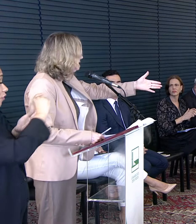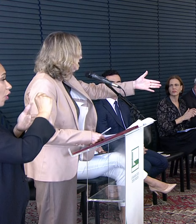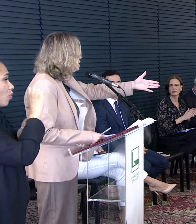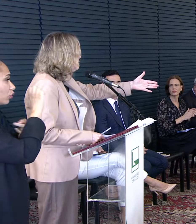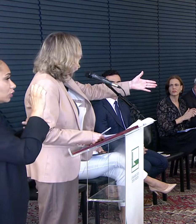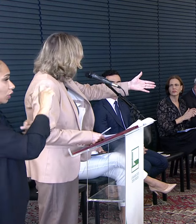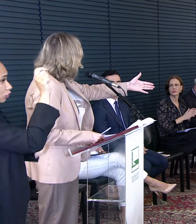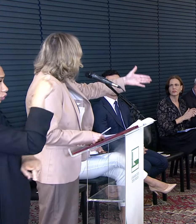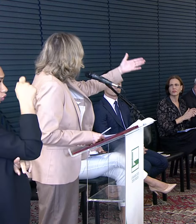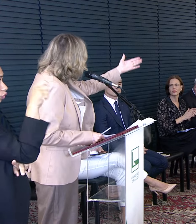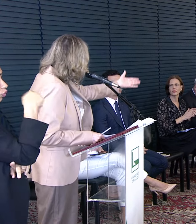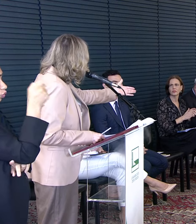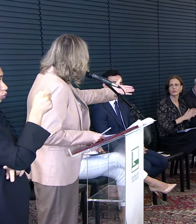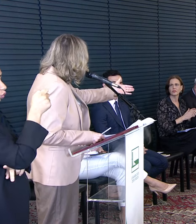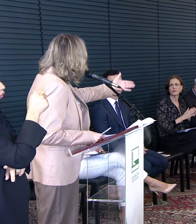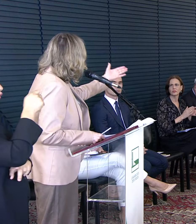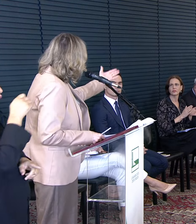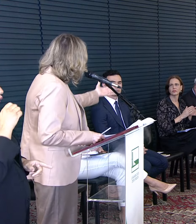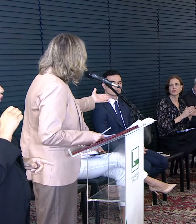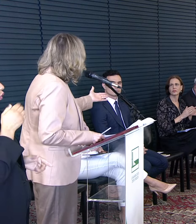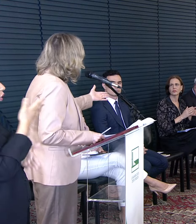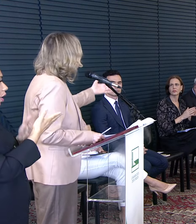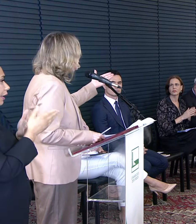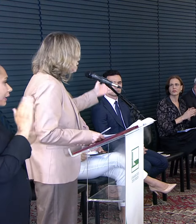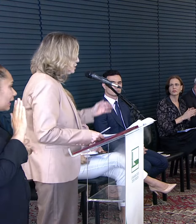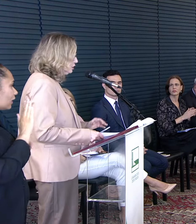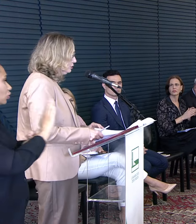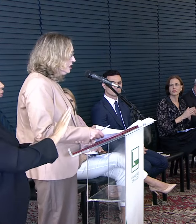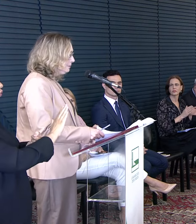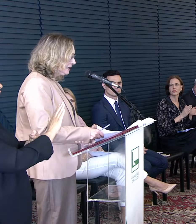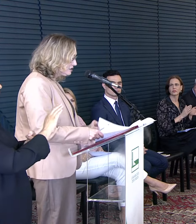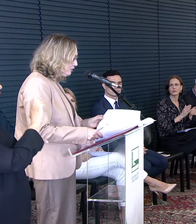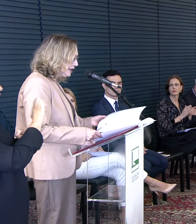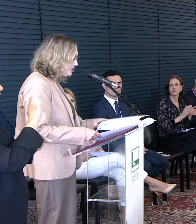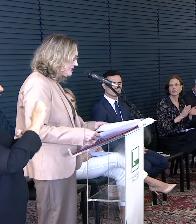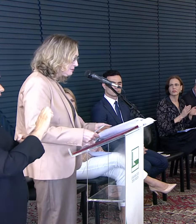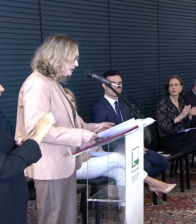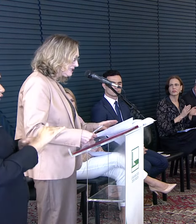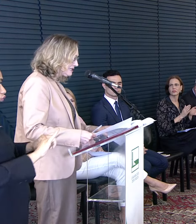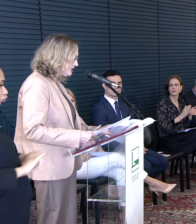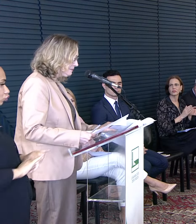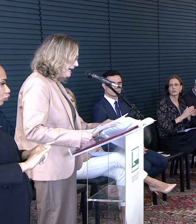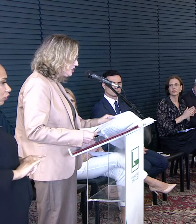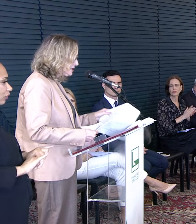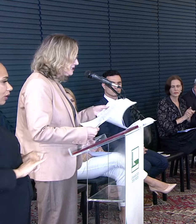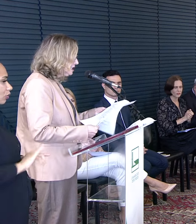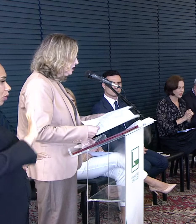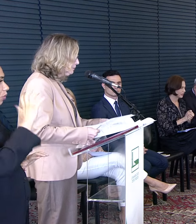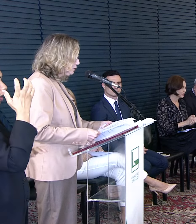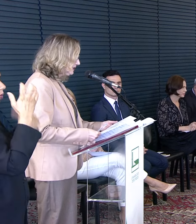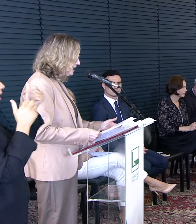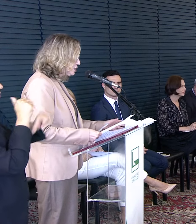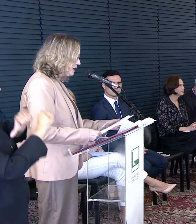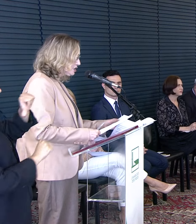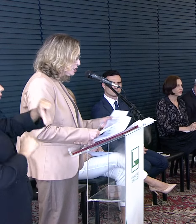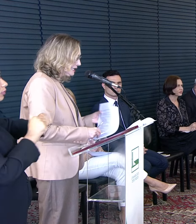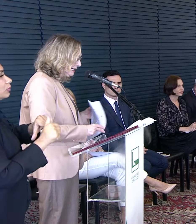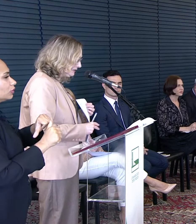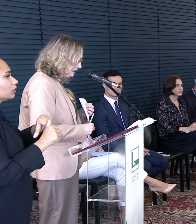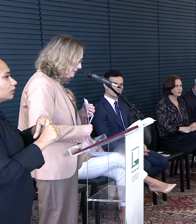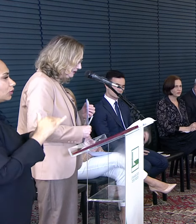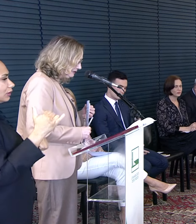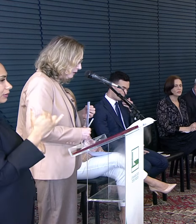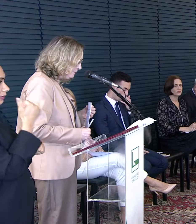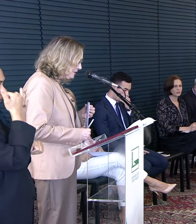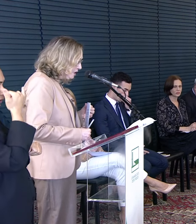colabora neste momento Para salvar vidas Naquele estado Atingido Pelas fortes mudanças Climáticas E por uma tragédia De